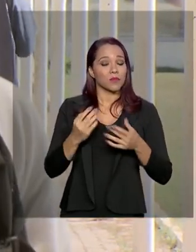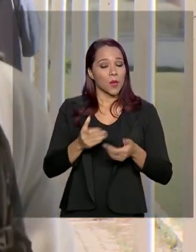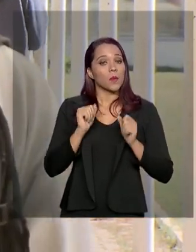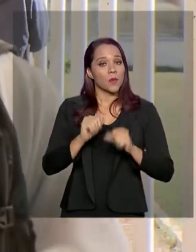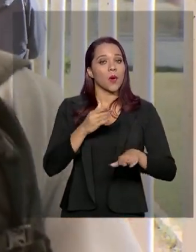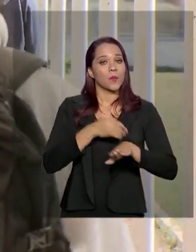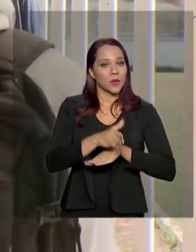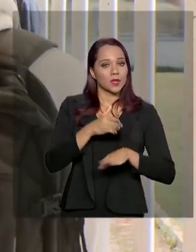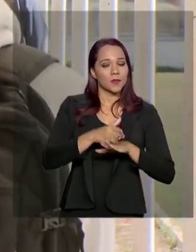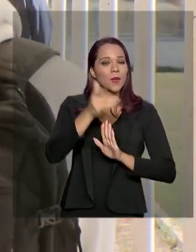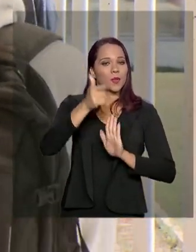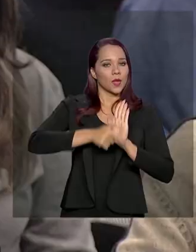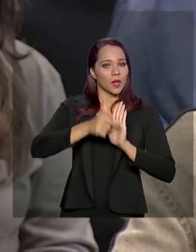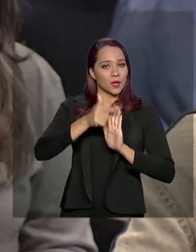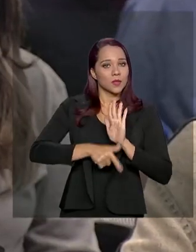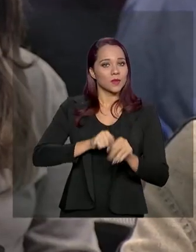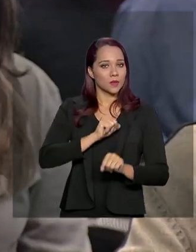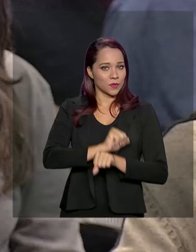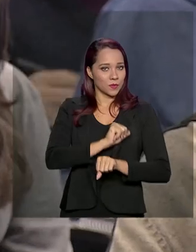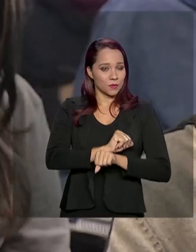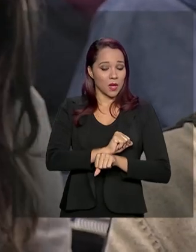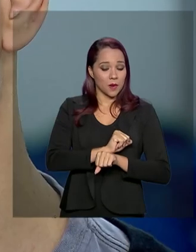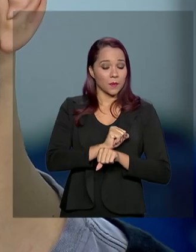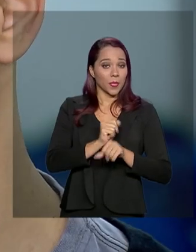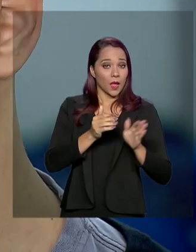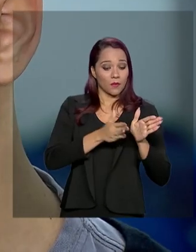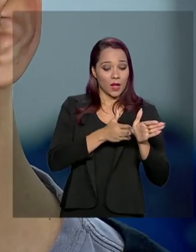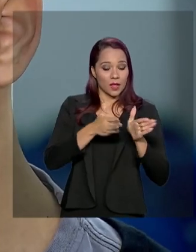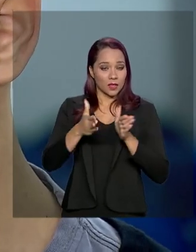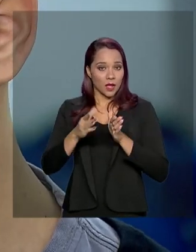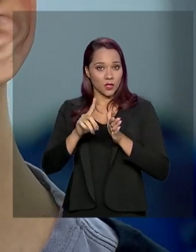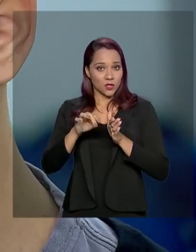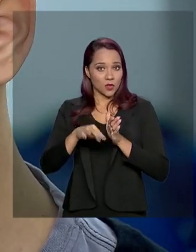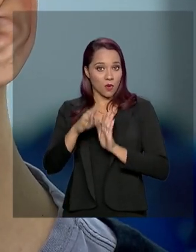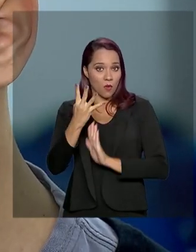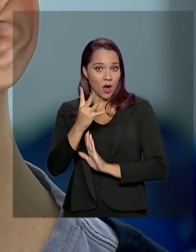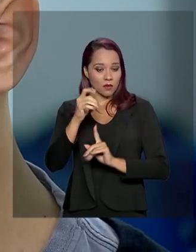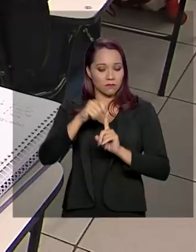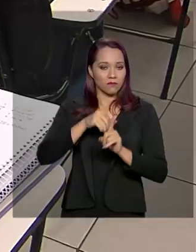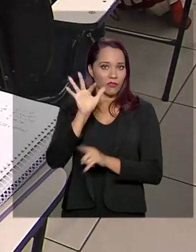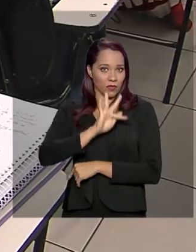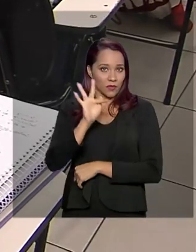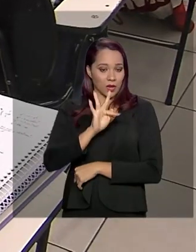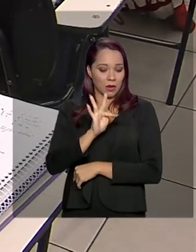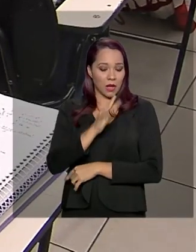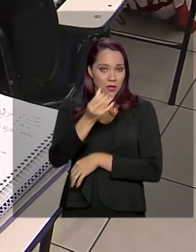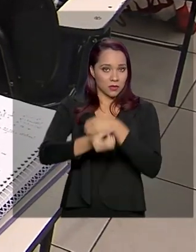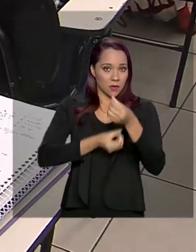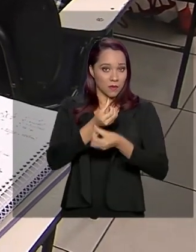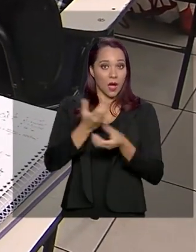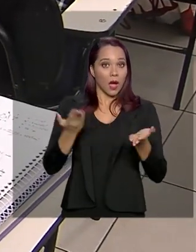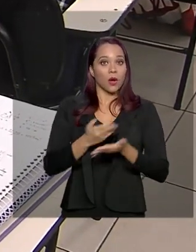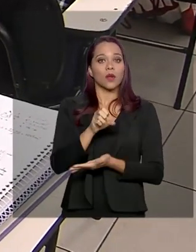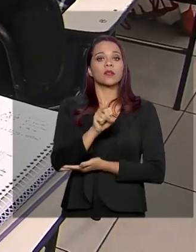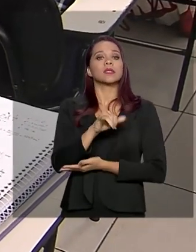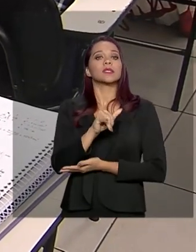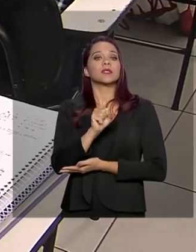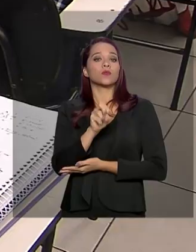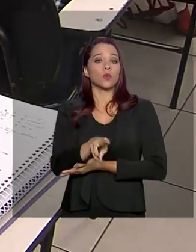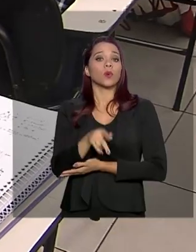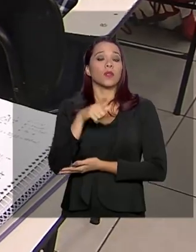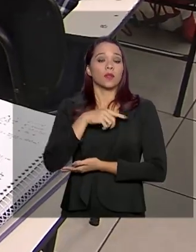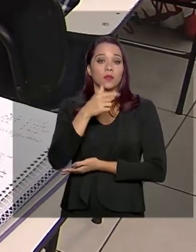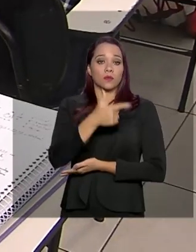participar da lista de espera. O período vai até 4 de fevereiro. Neste semestre, o SISU oferece